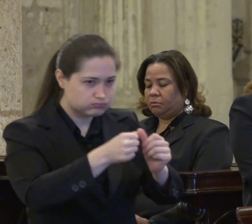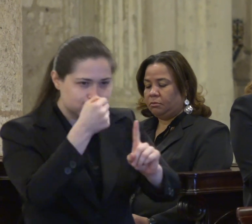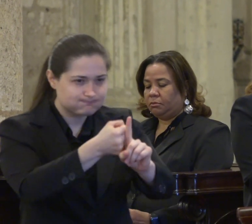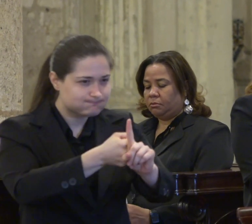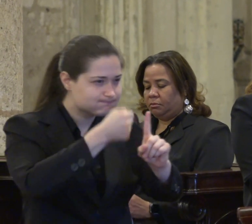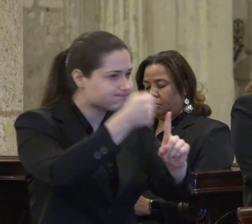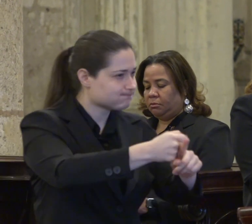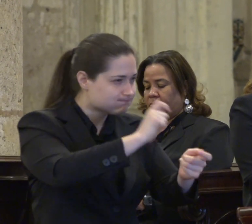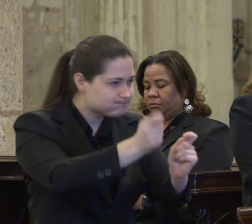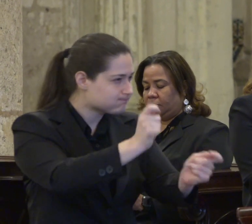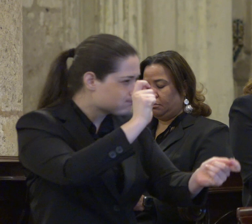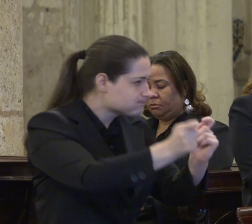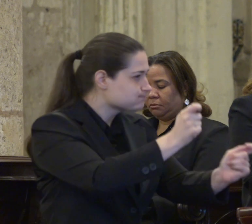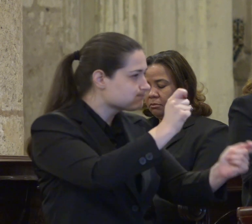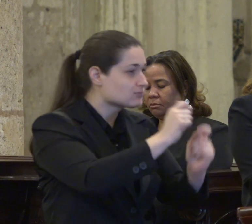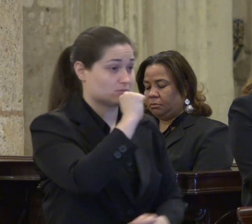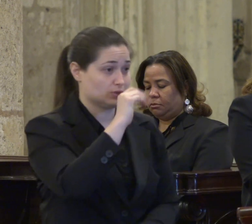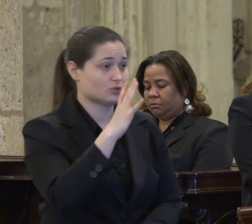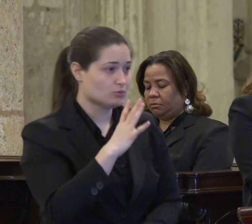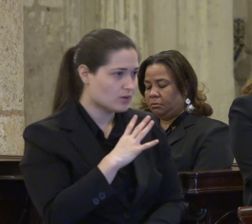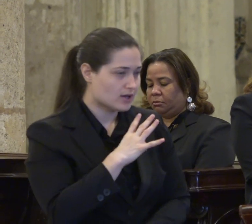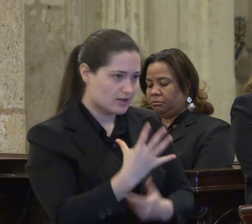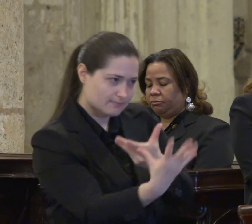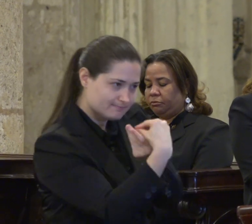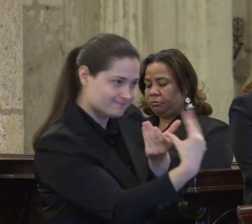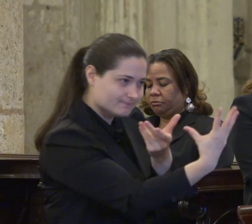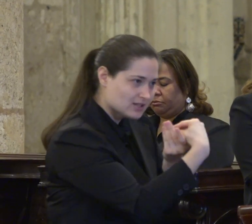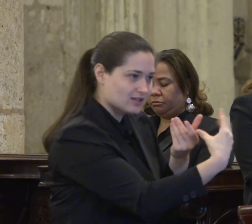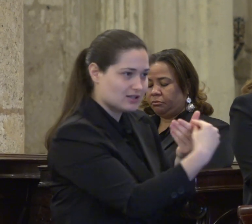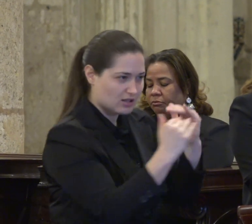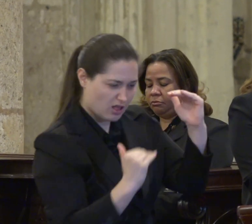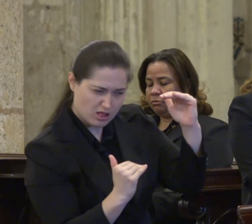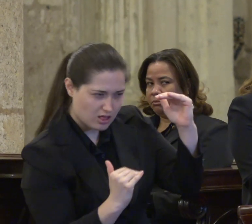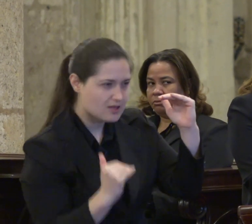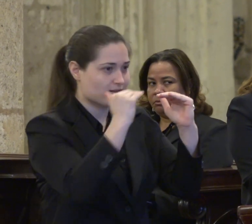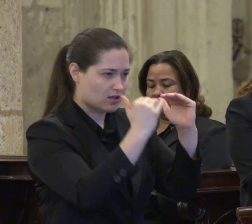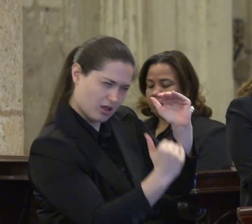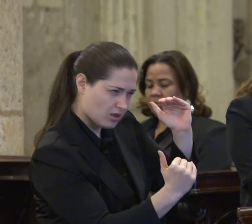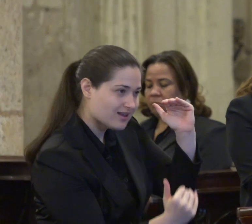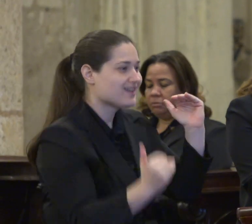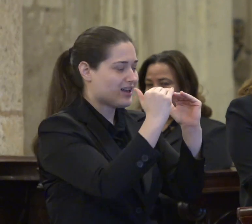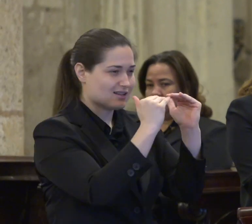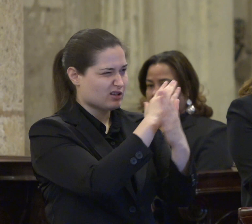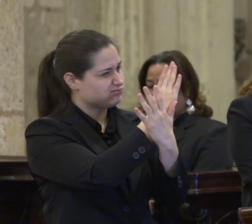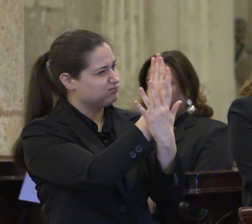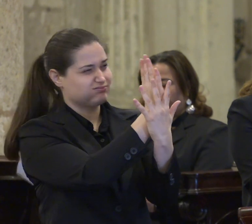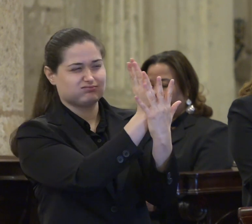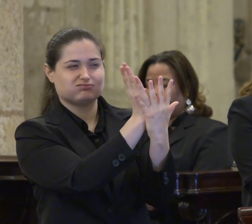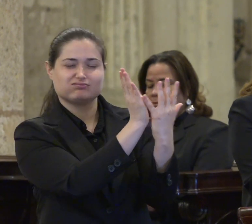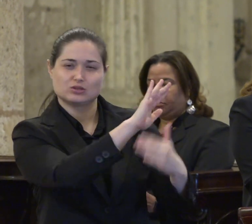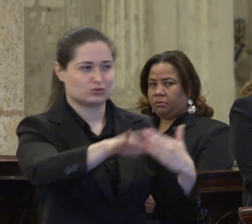necesitamos las mujeres para participar en igualdad en todos los espacios. Con ellos